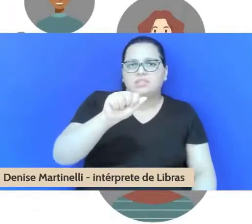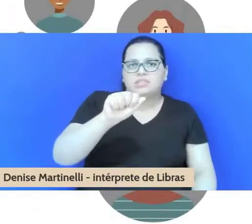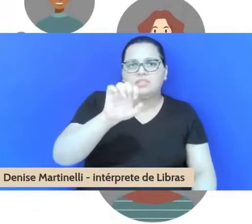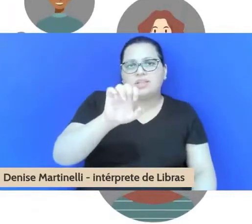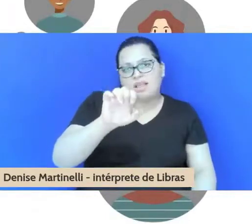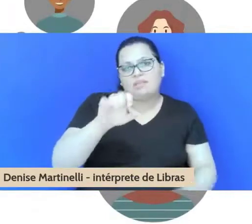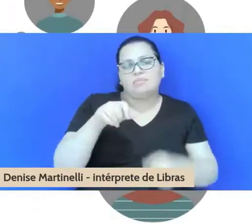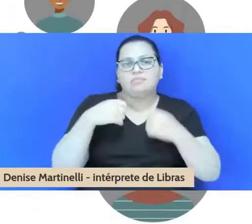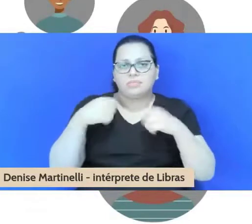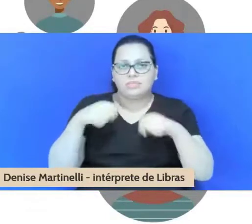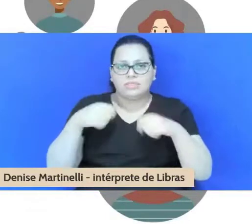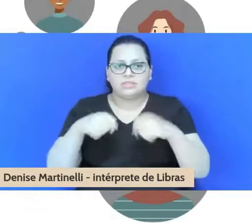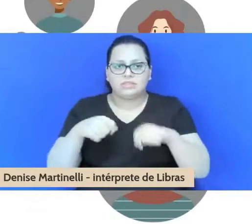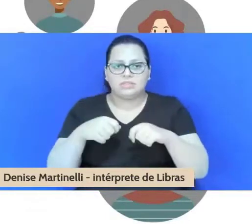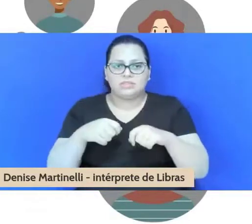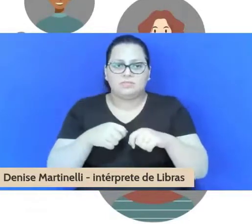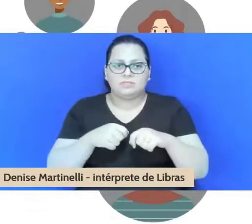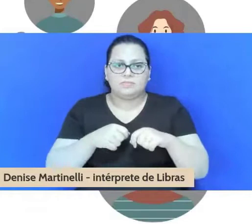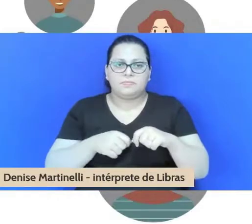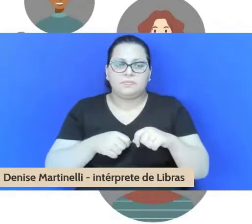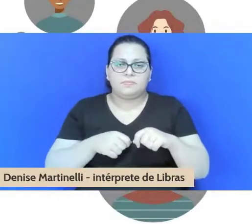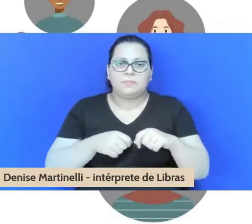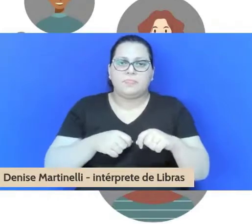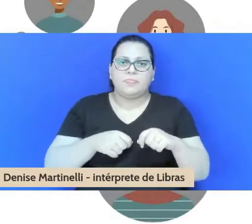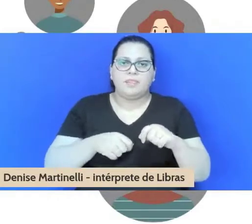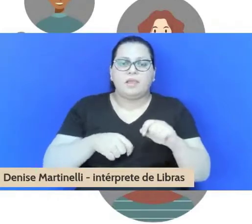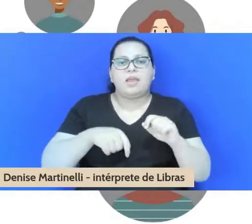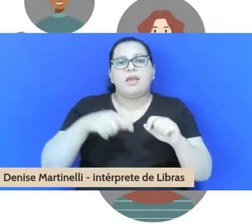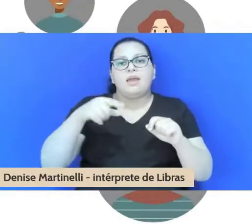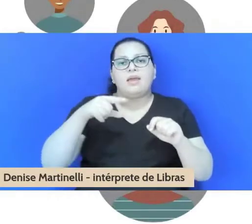portaria do reitor.